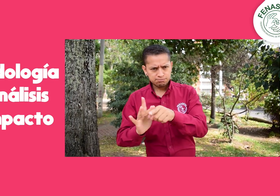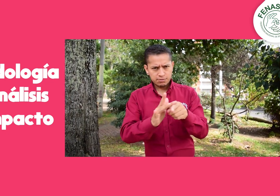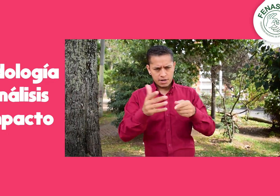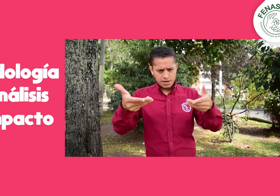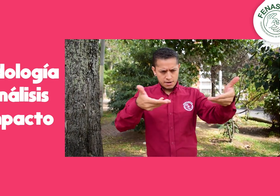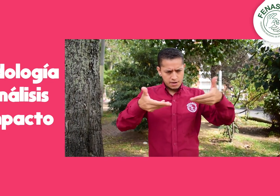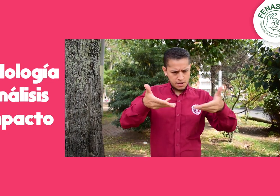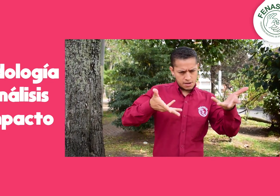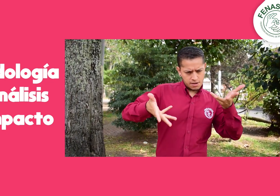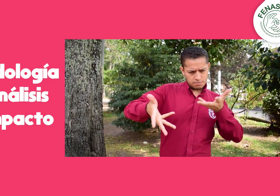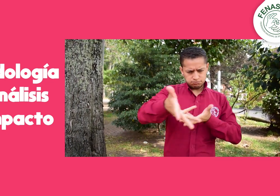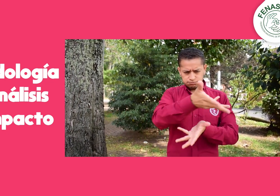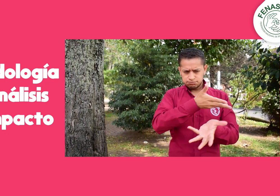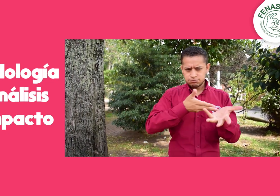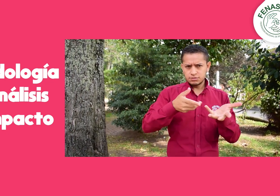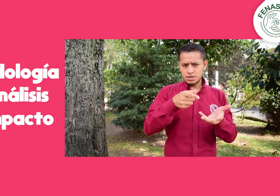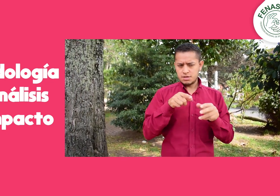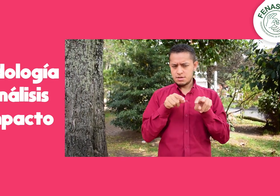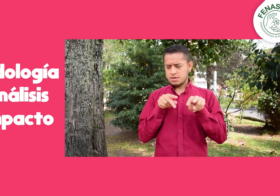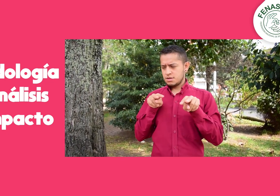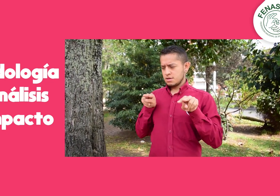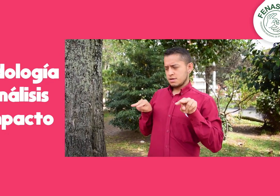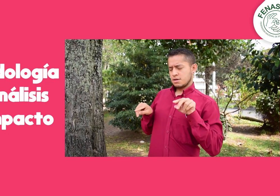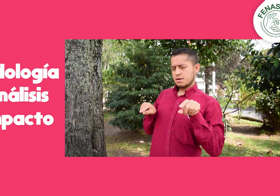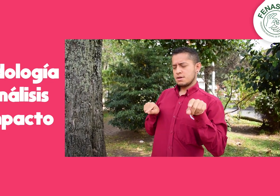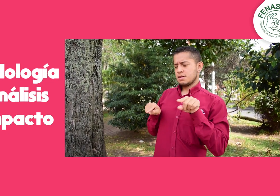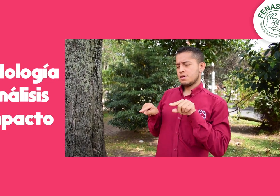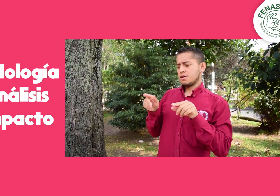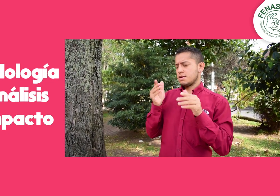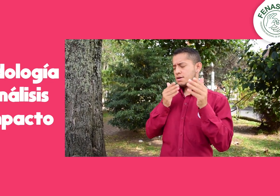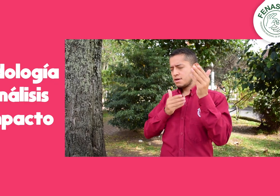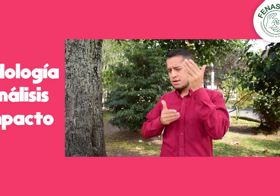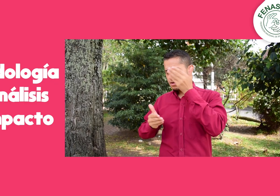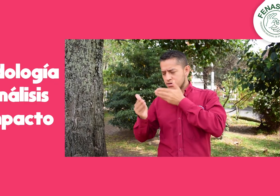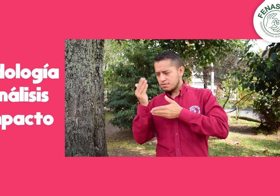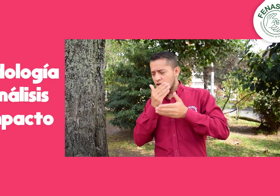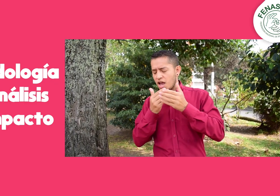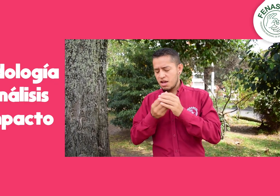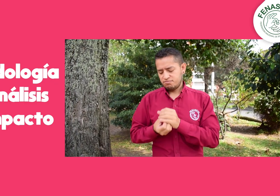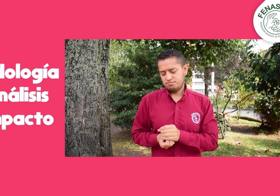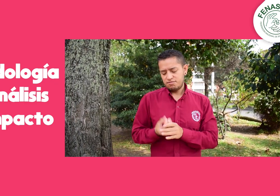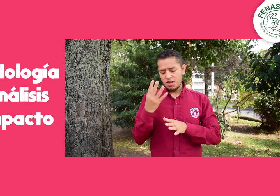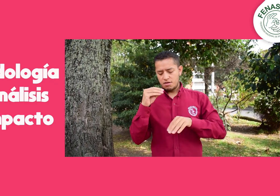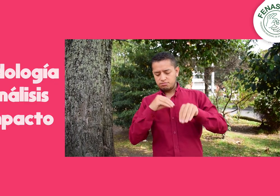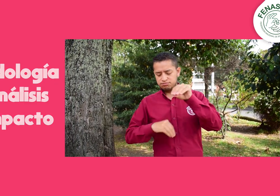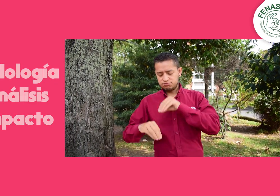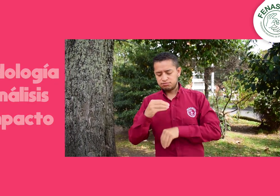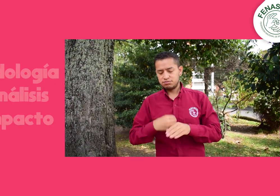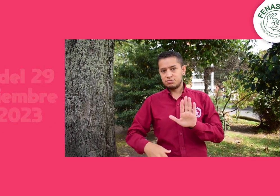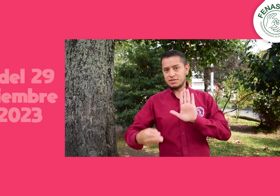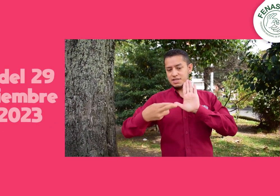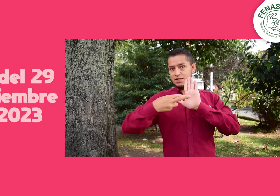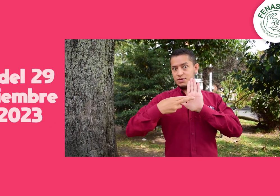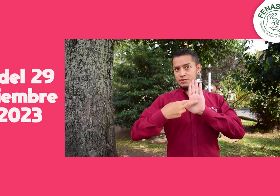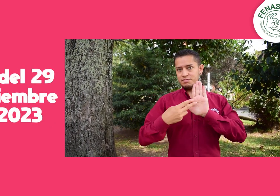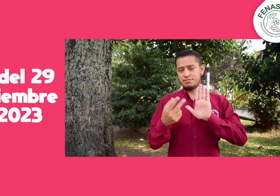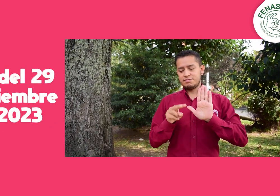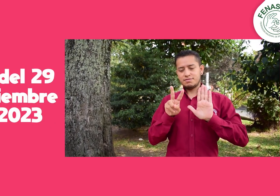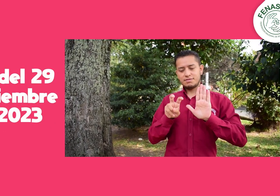Dando como resultado, la resolución 7276 del 29 de diciembre del año